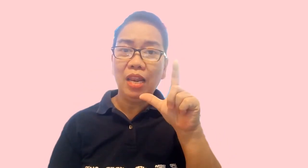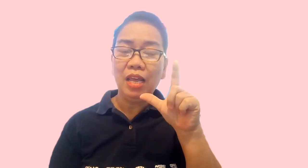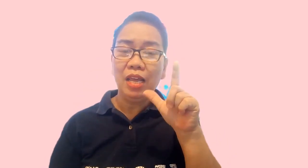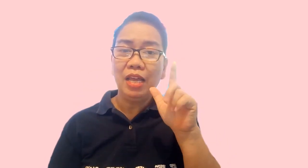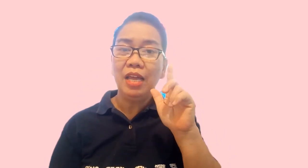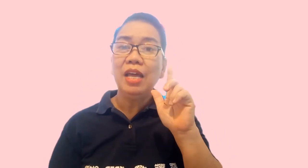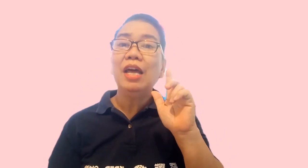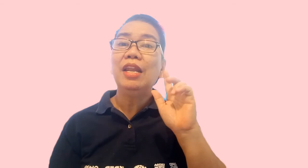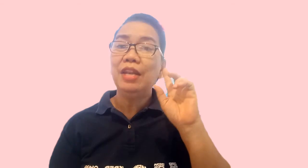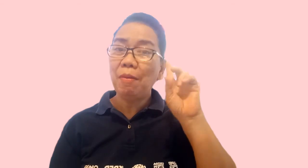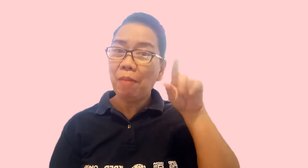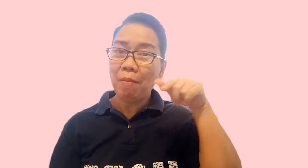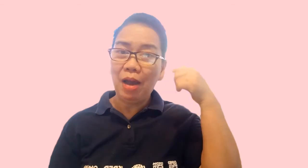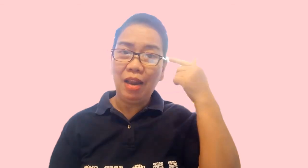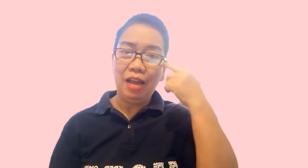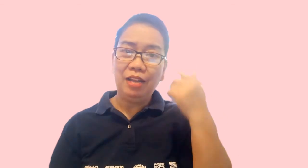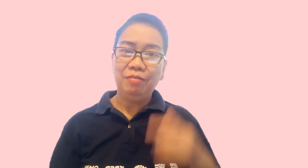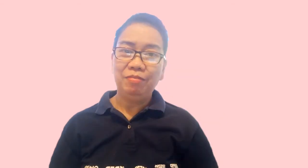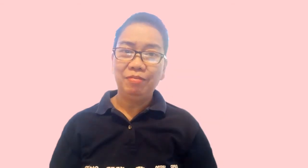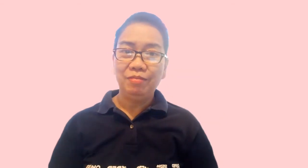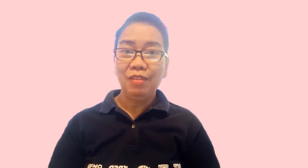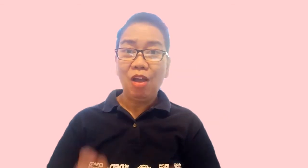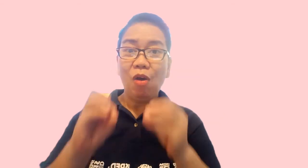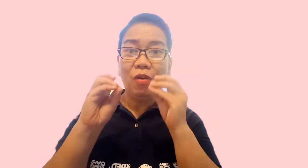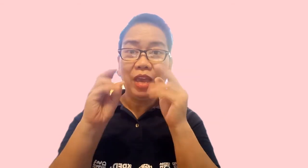na pamahalaan. Okay?